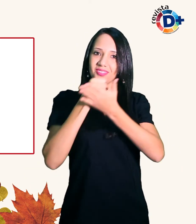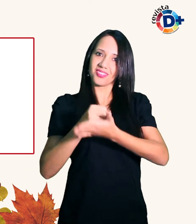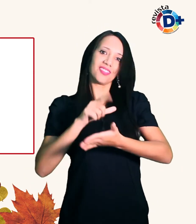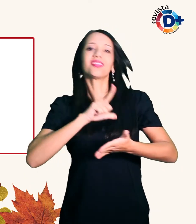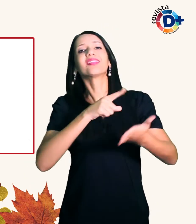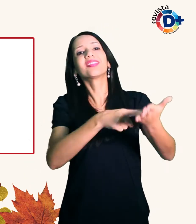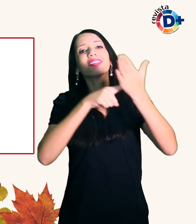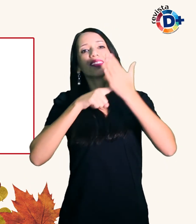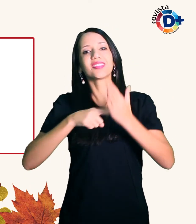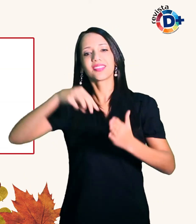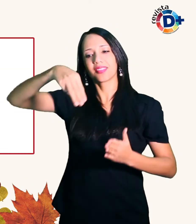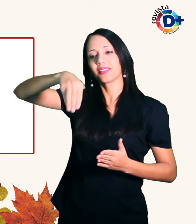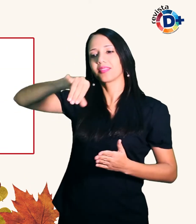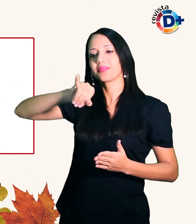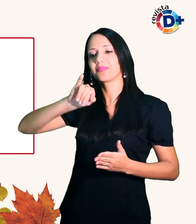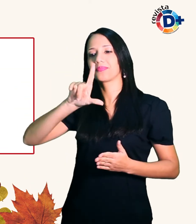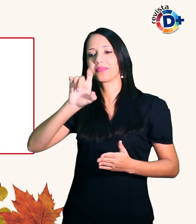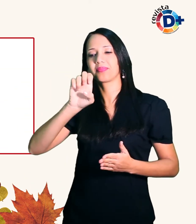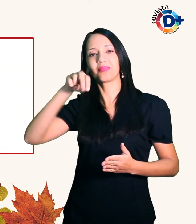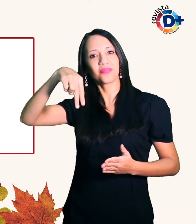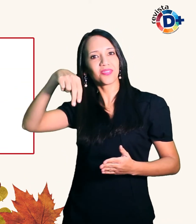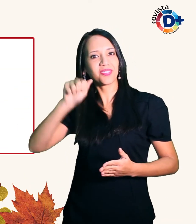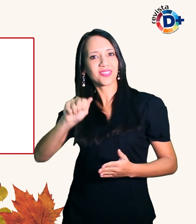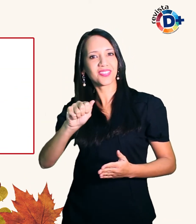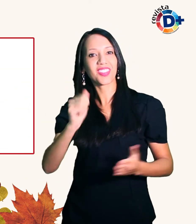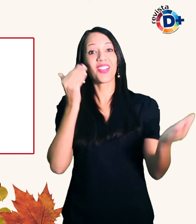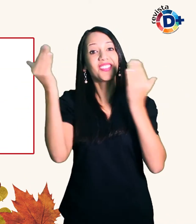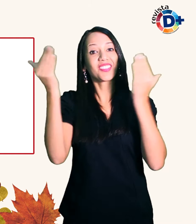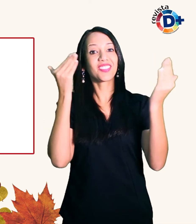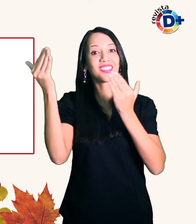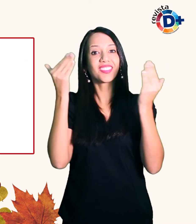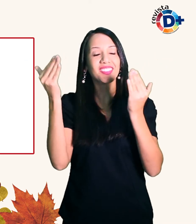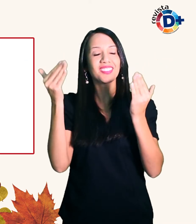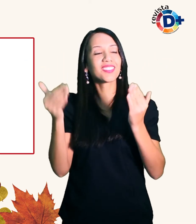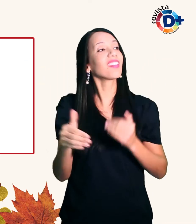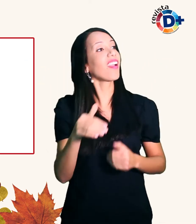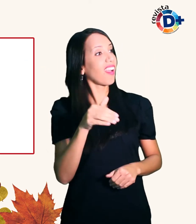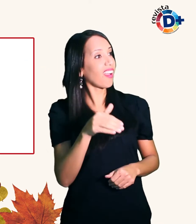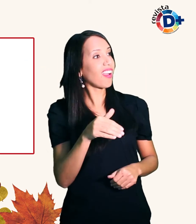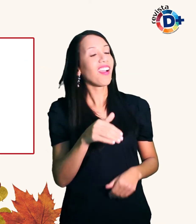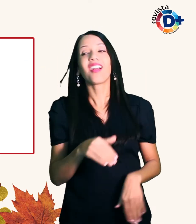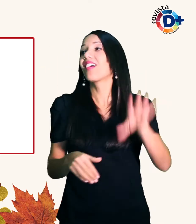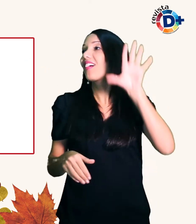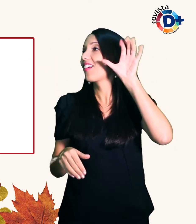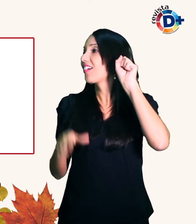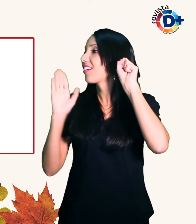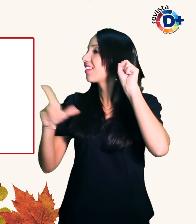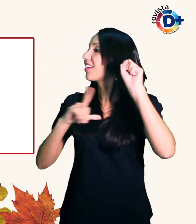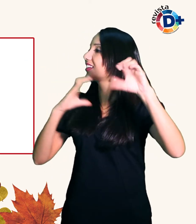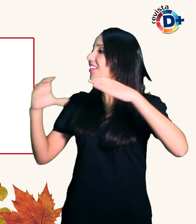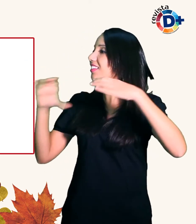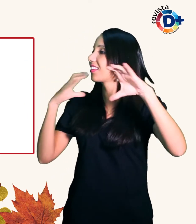Possidonio Ela já tinha ouvido seu CD e foi ao show pela primeira vez Conversaram